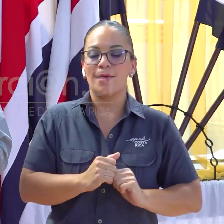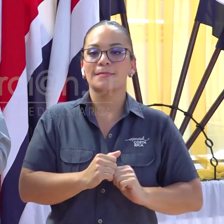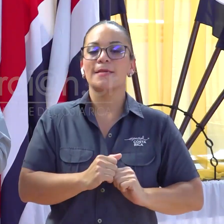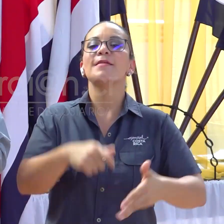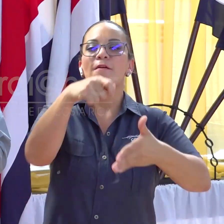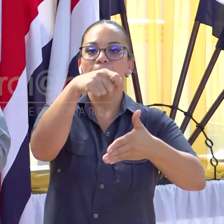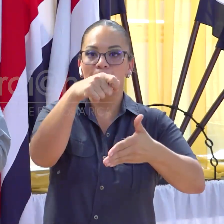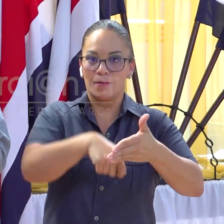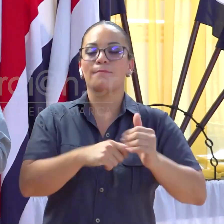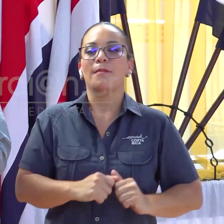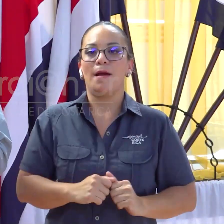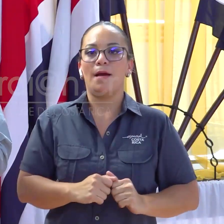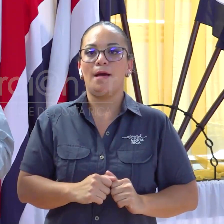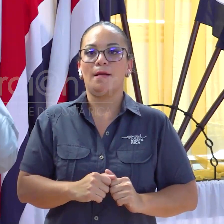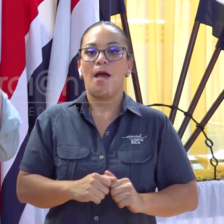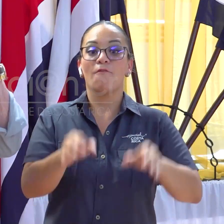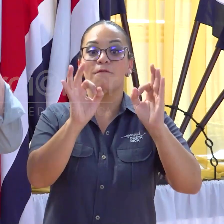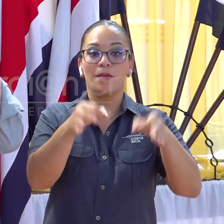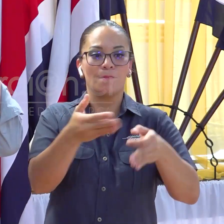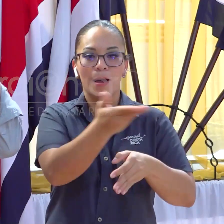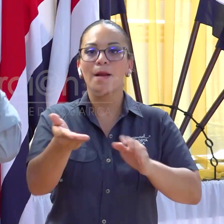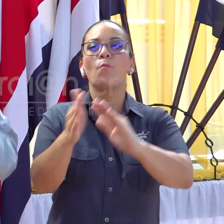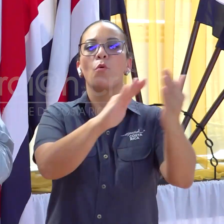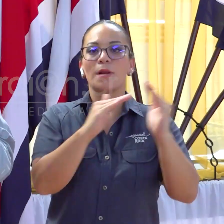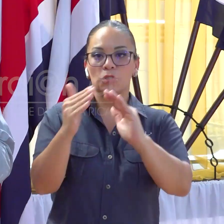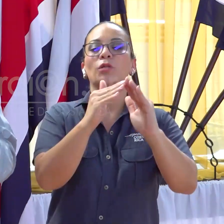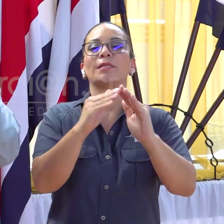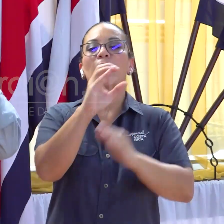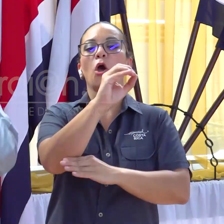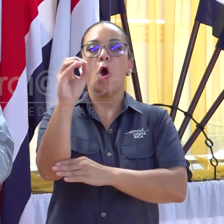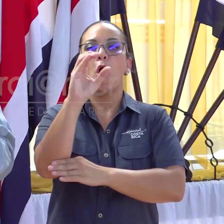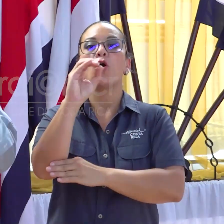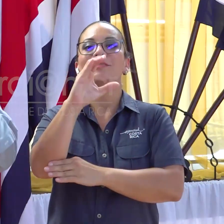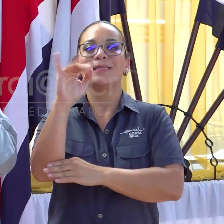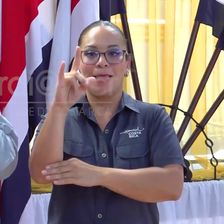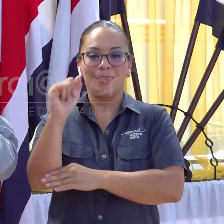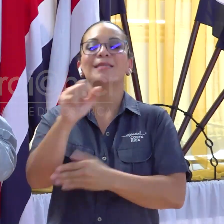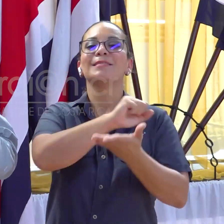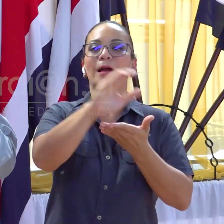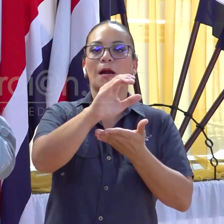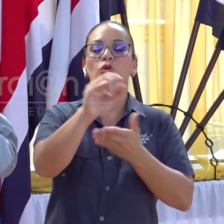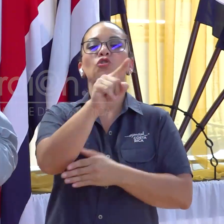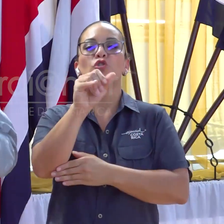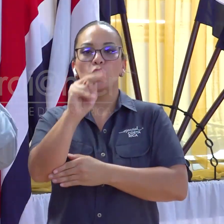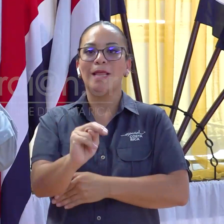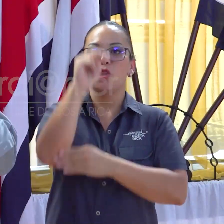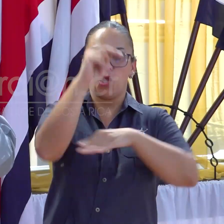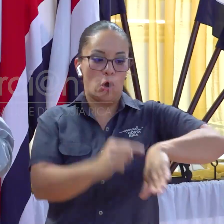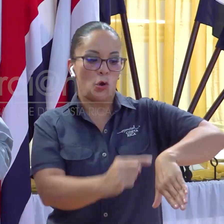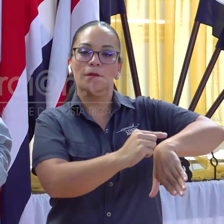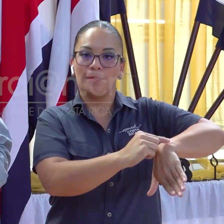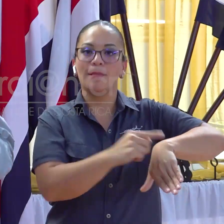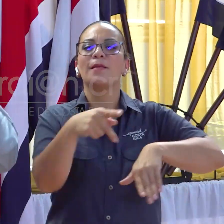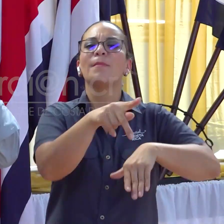afirmarle a las poblaciones de Occidente, San Carlos y la zona norte del país que la